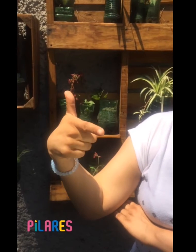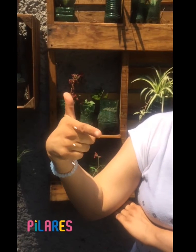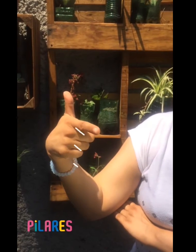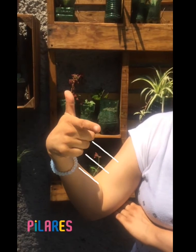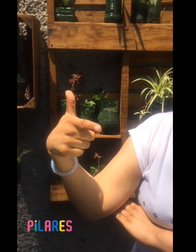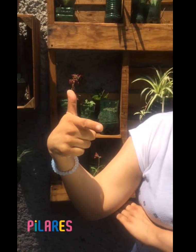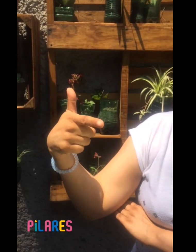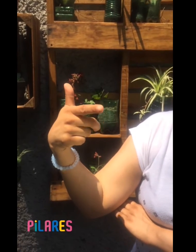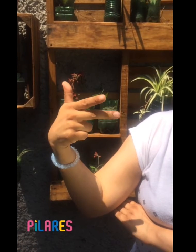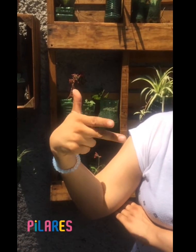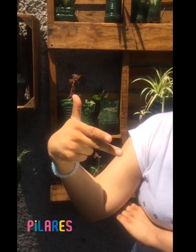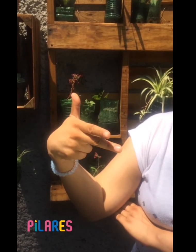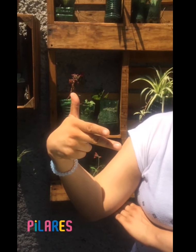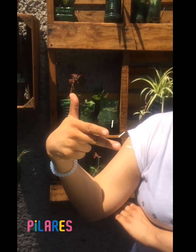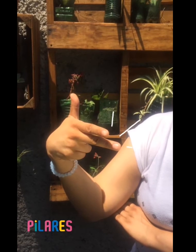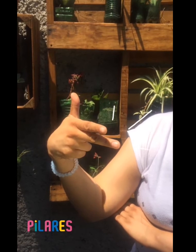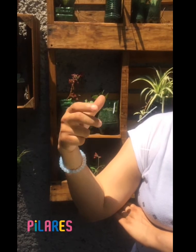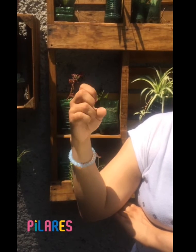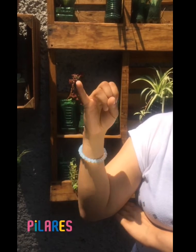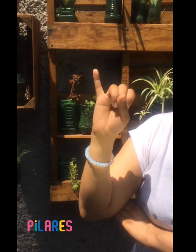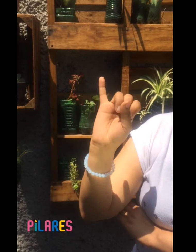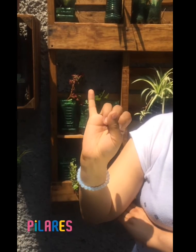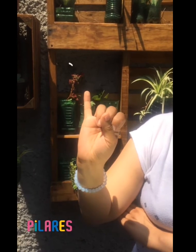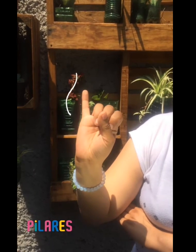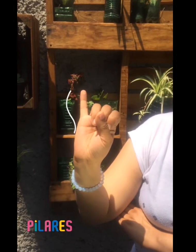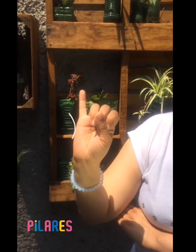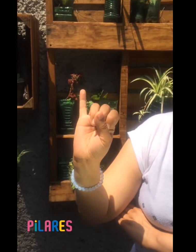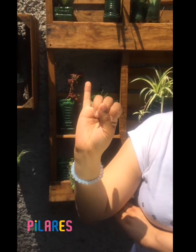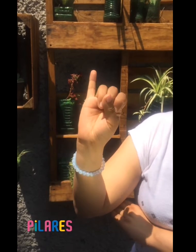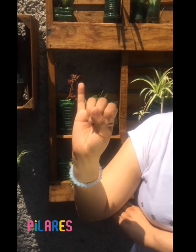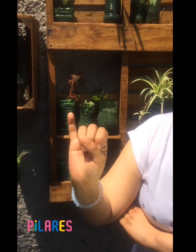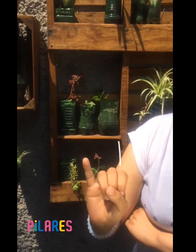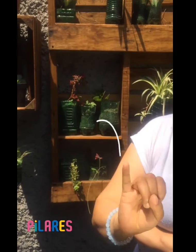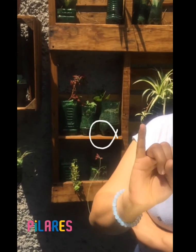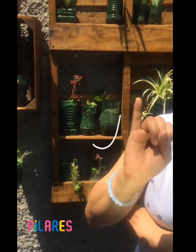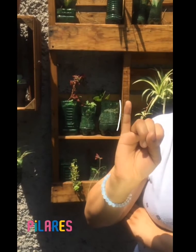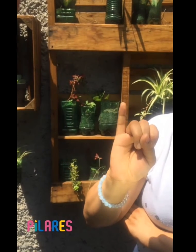H, I, J, K,